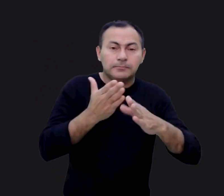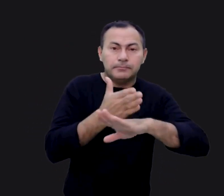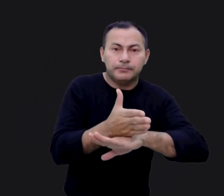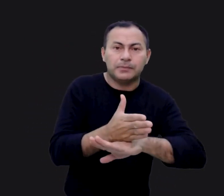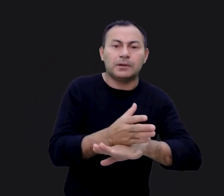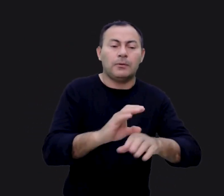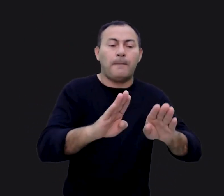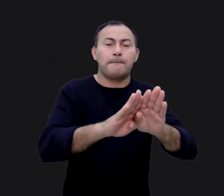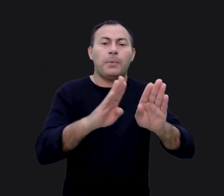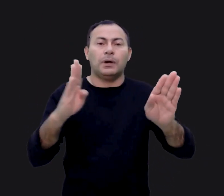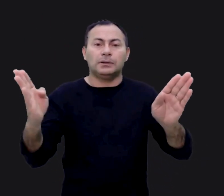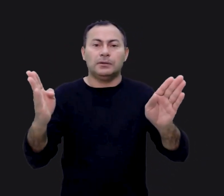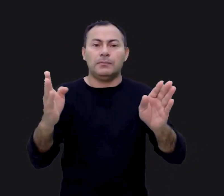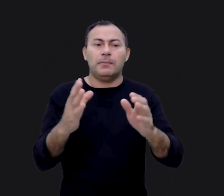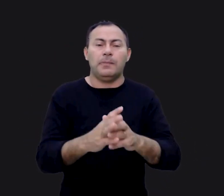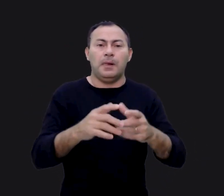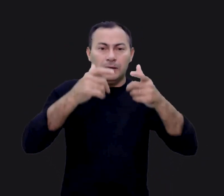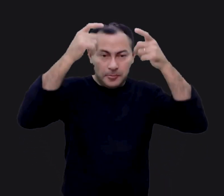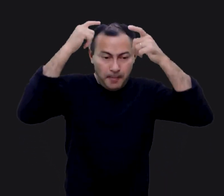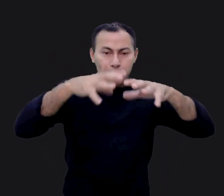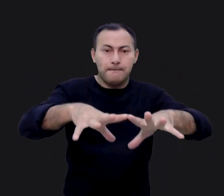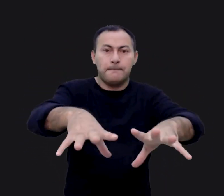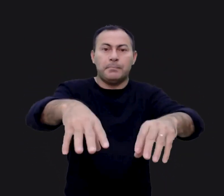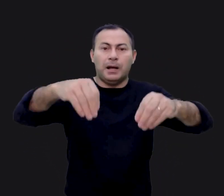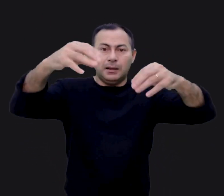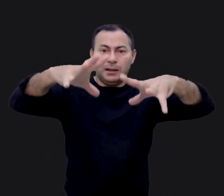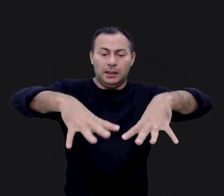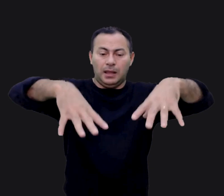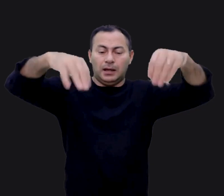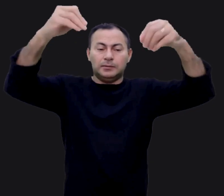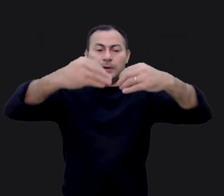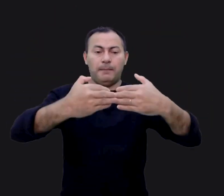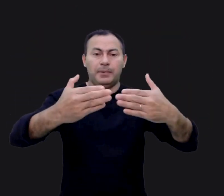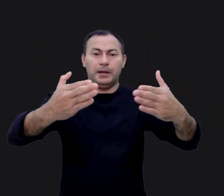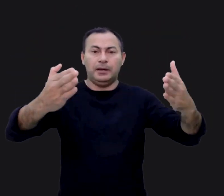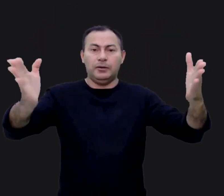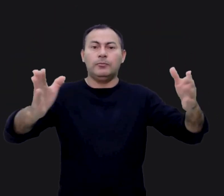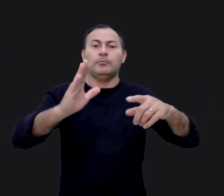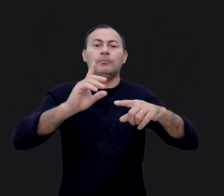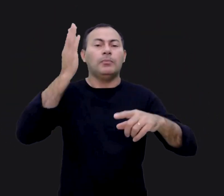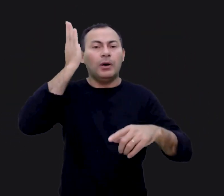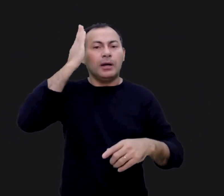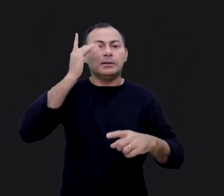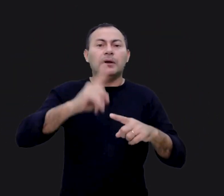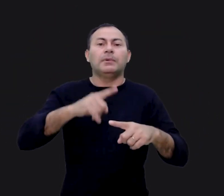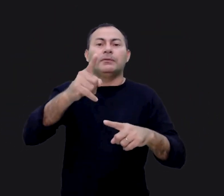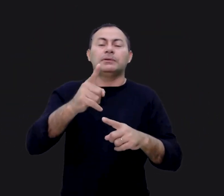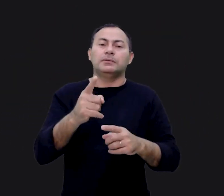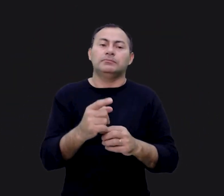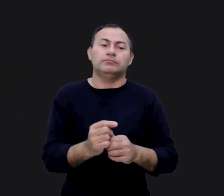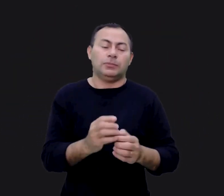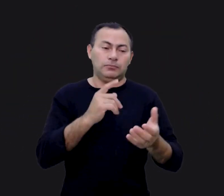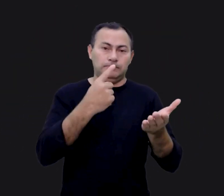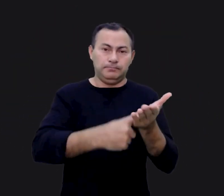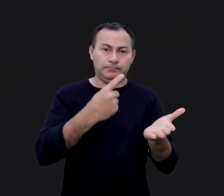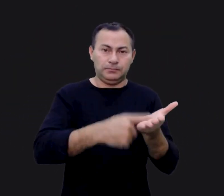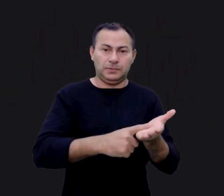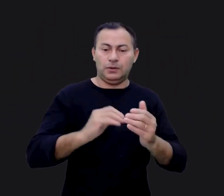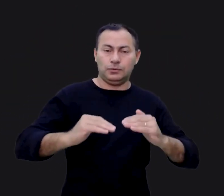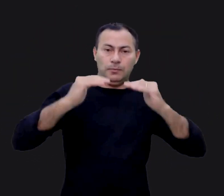entrando através do portão do grande palácio. Abririam as portas porque saberiam que você estava para um compromisso com o